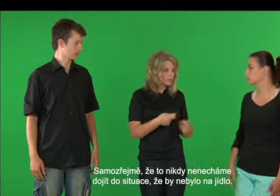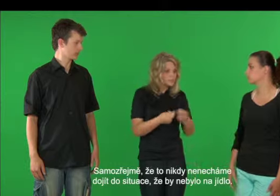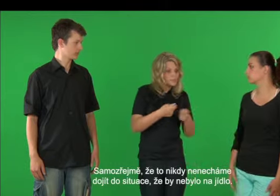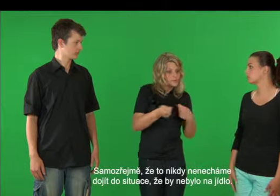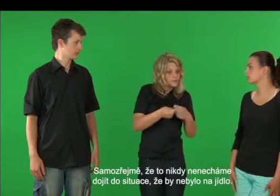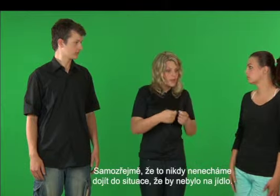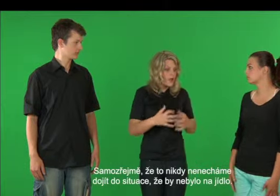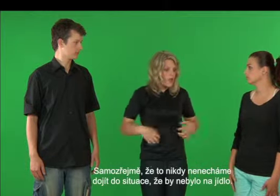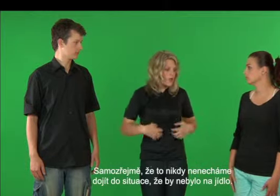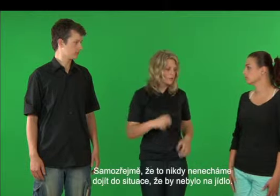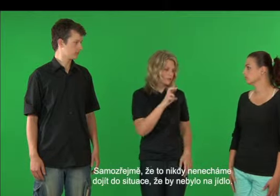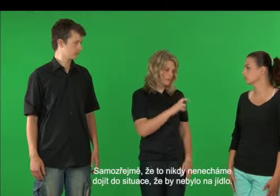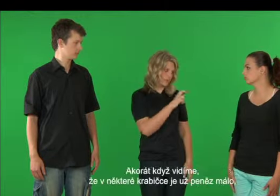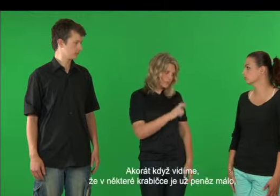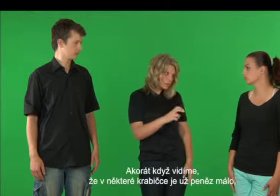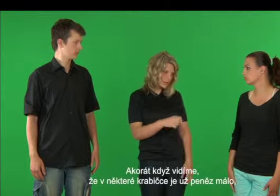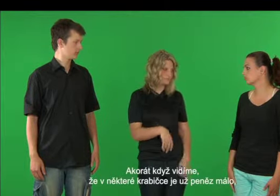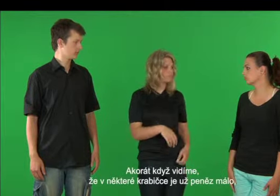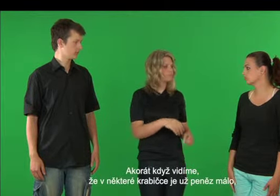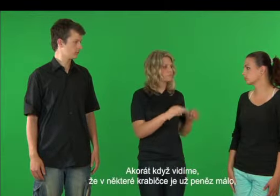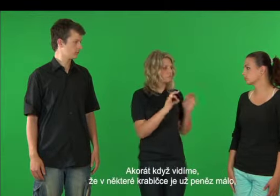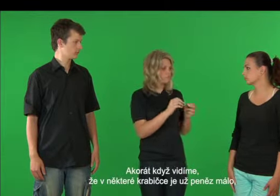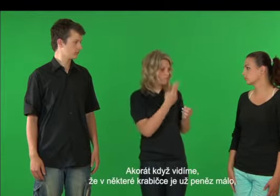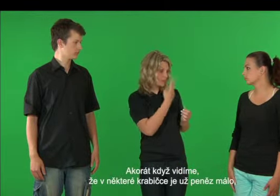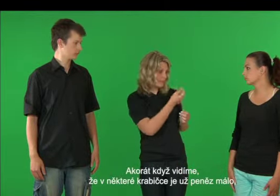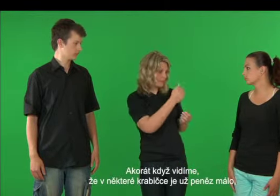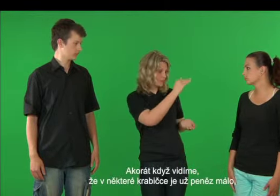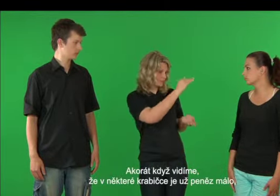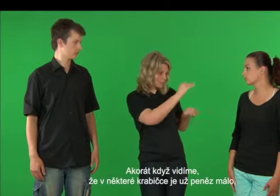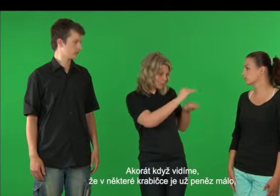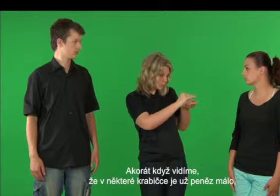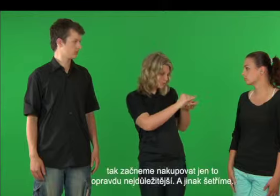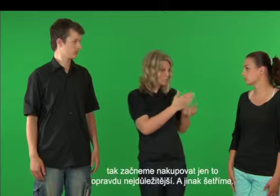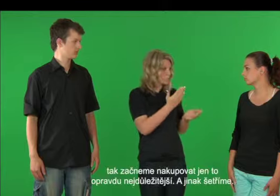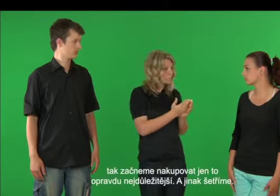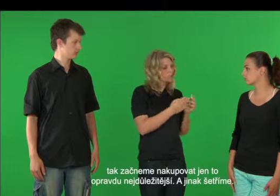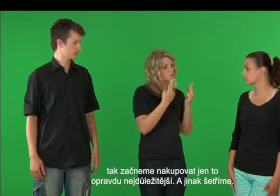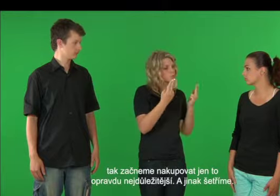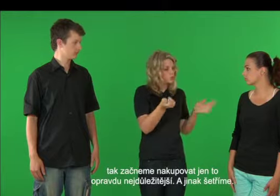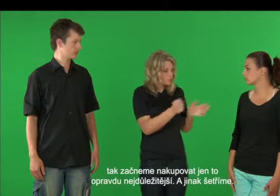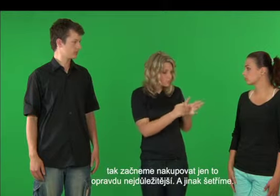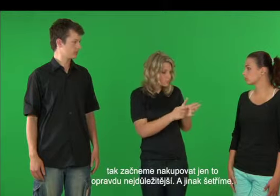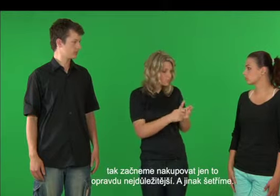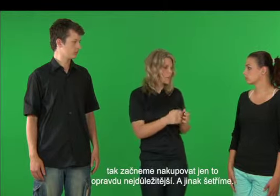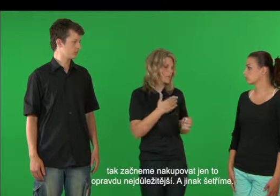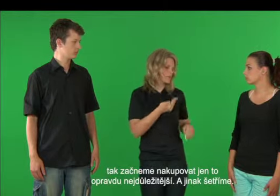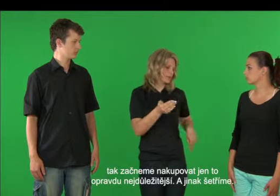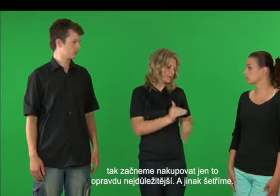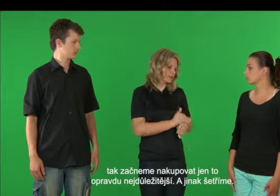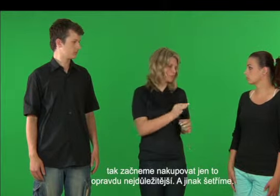Samozřejmě, že to nikdy nenecháme dojít do situaci, že by nebylo na jídlo. Akorát když vidíme, že v některé krabičce je už peněz málo, tak začneme nakupovat jen